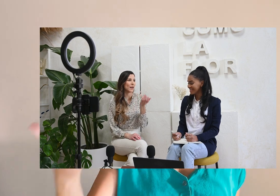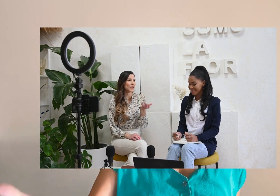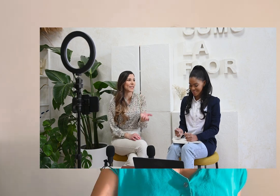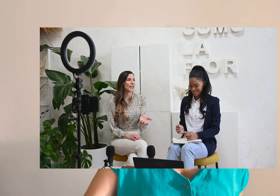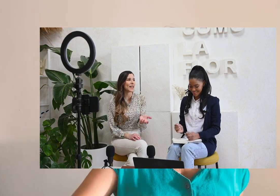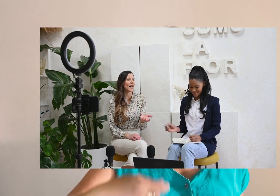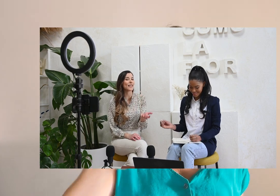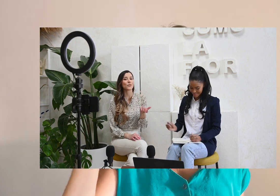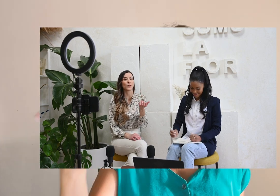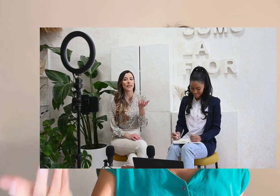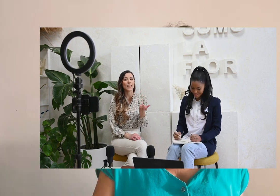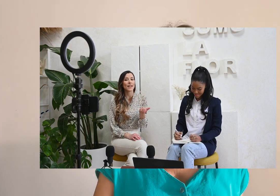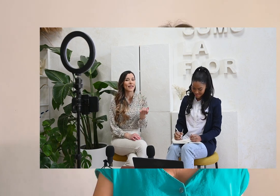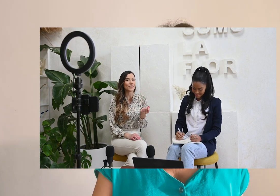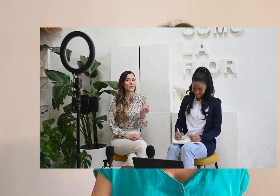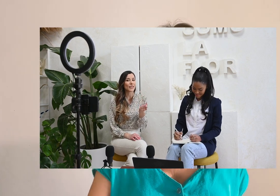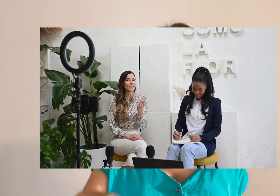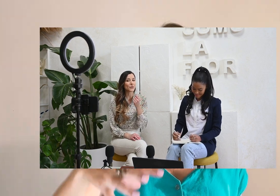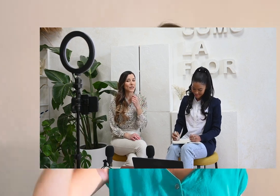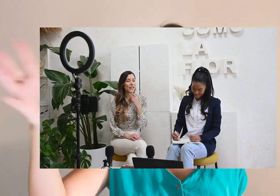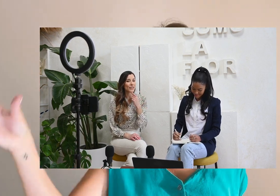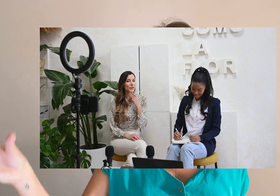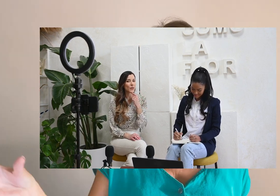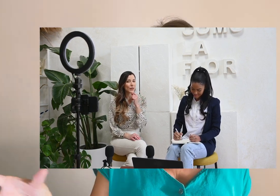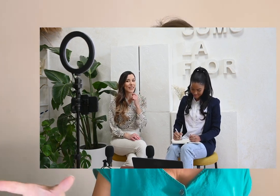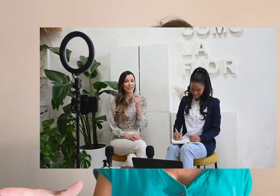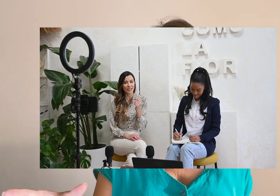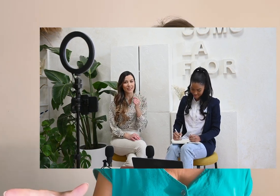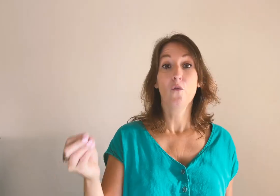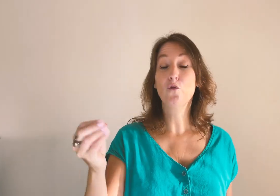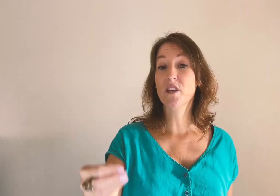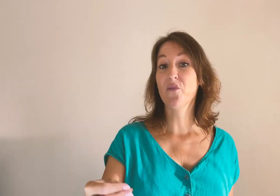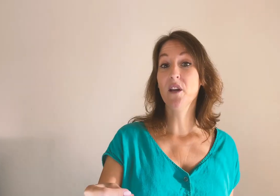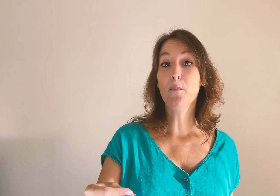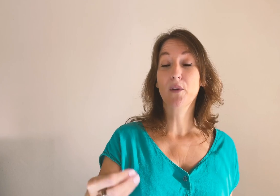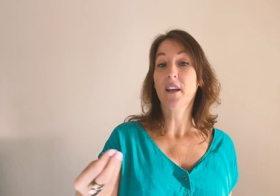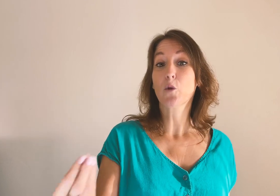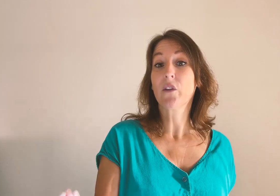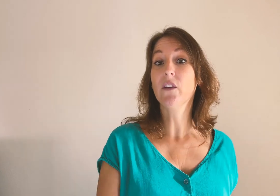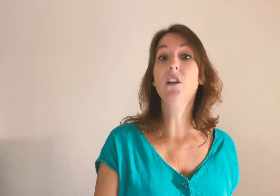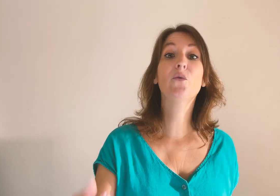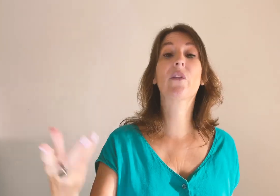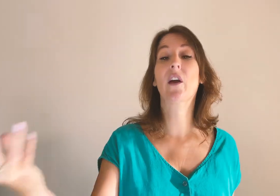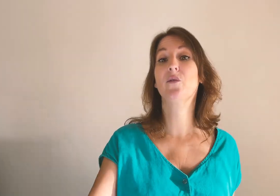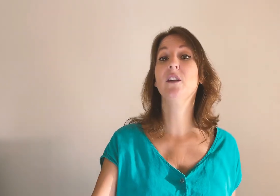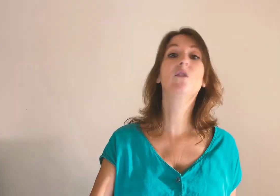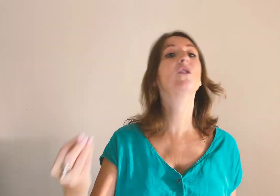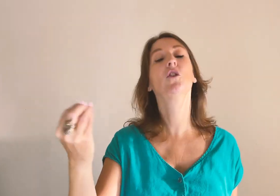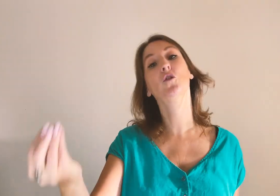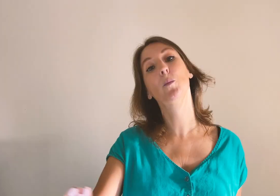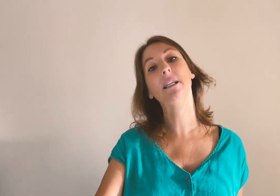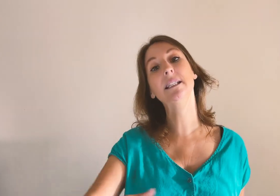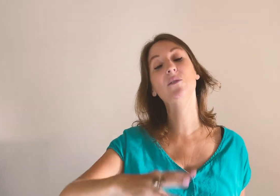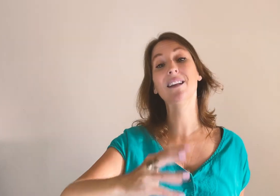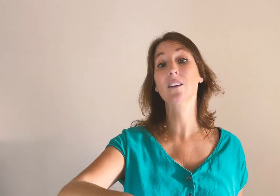podcast, sur une vidéo YouTube et toute autre plateforme. Vous avez peut-être aussi vos services, votre entreprise qui va être